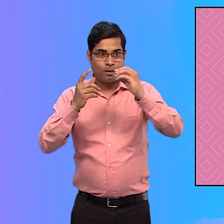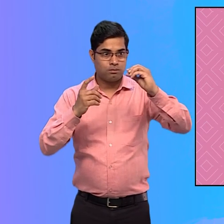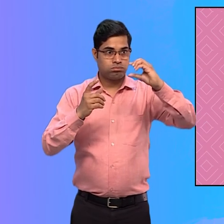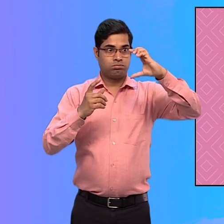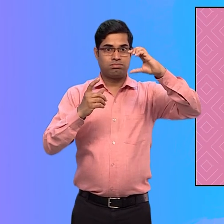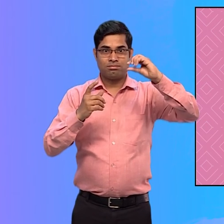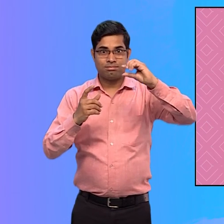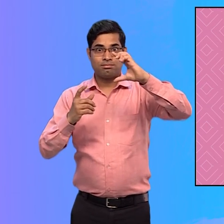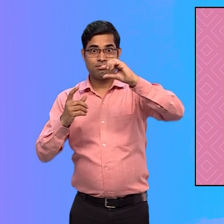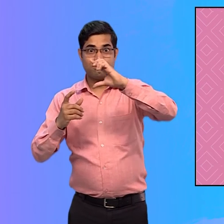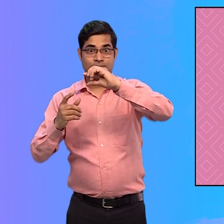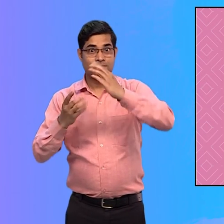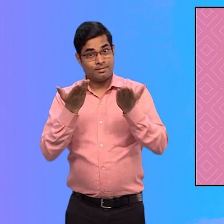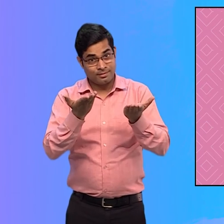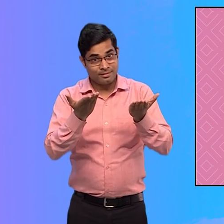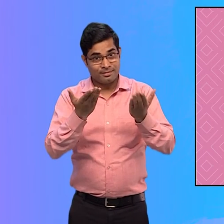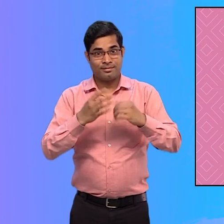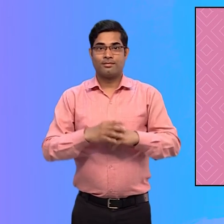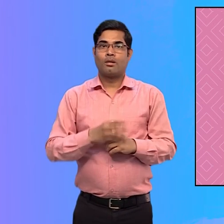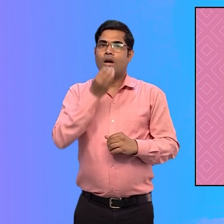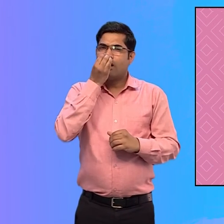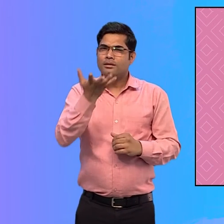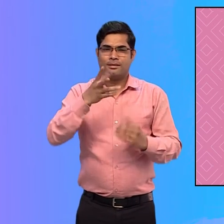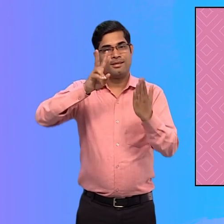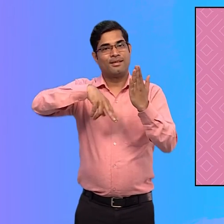और आसानी से पढ़ने में मदद करती है